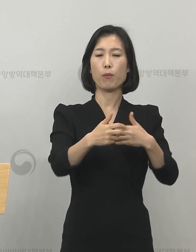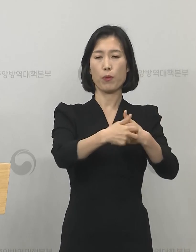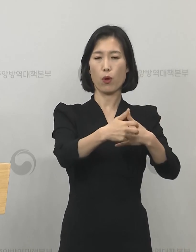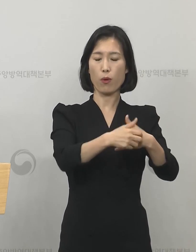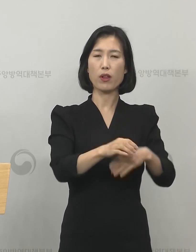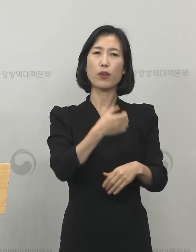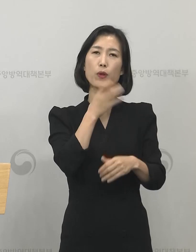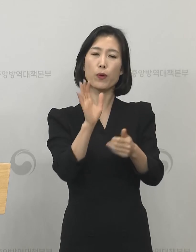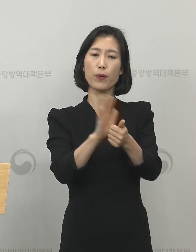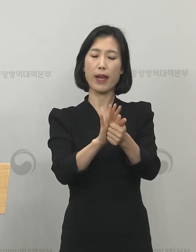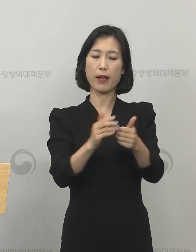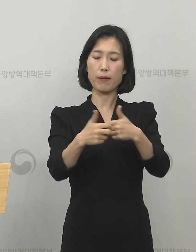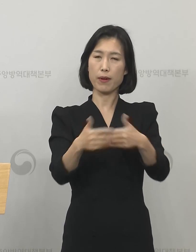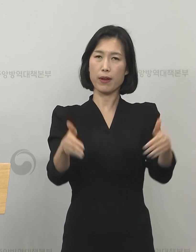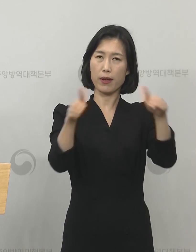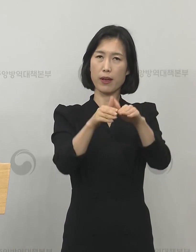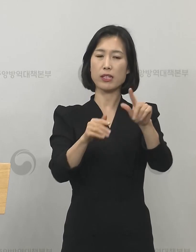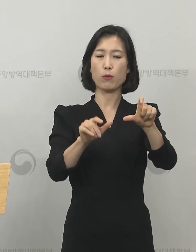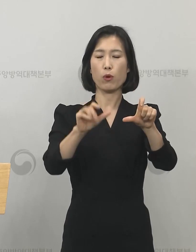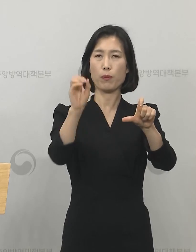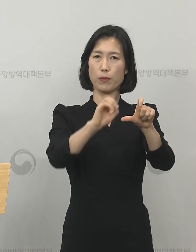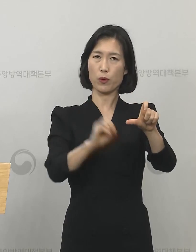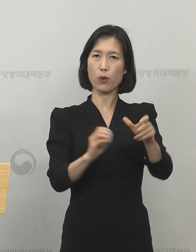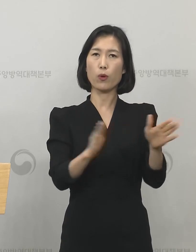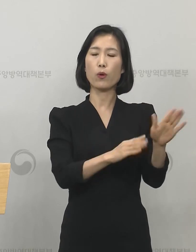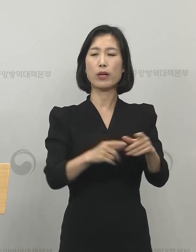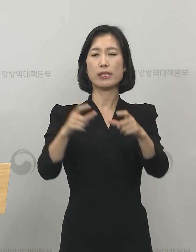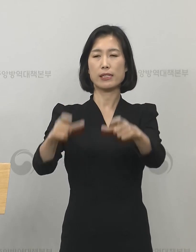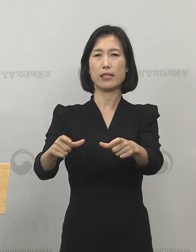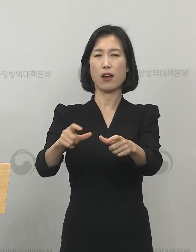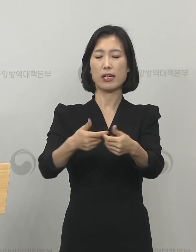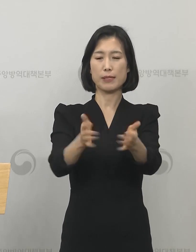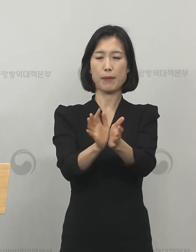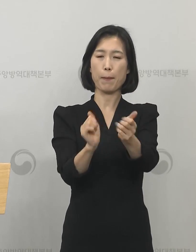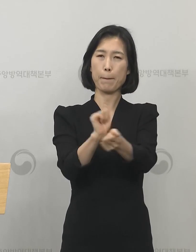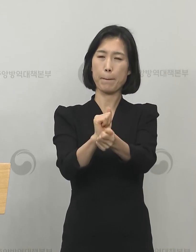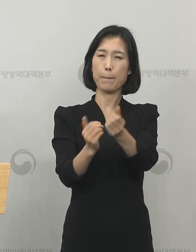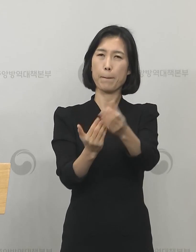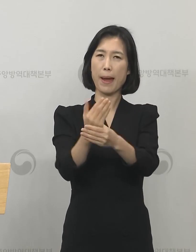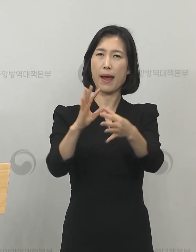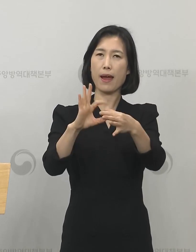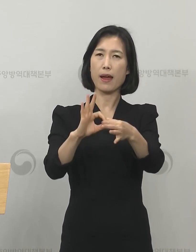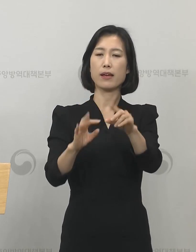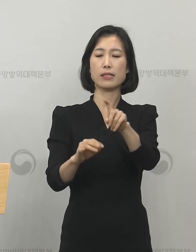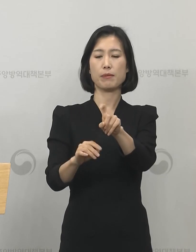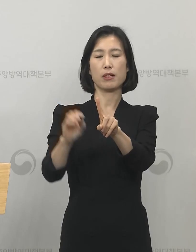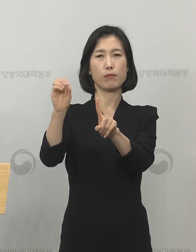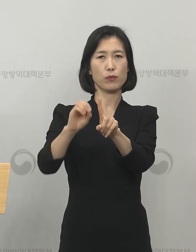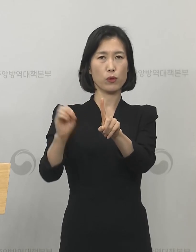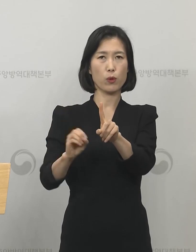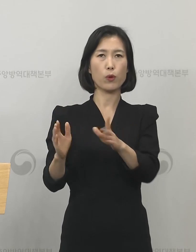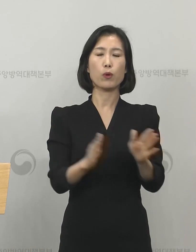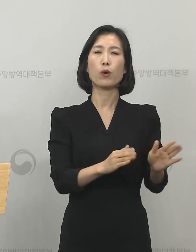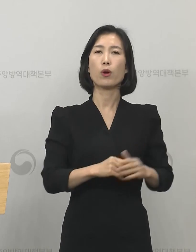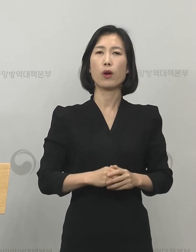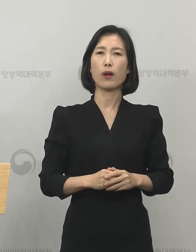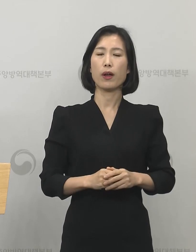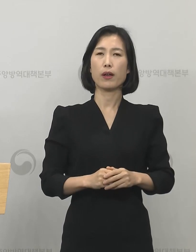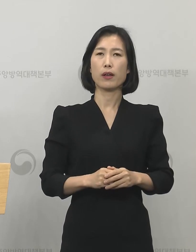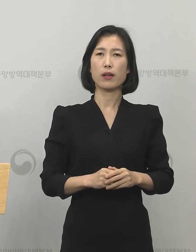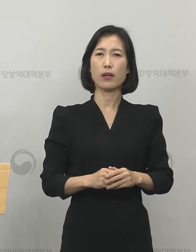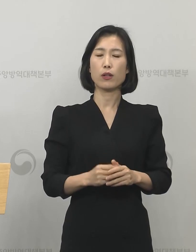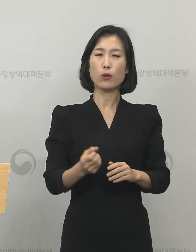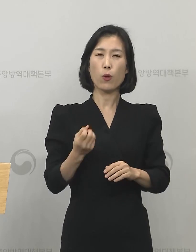요양병원과 관련된 경우가 19%, 지역의 집단 발병 사례가 11%이며 선행